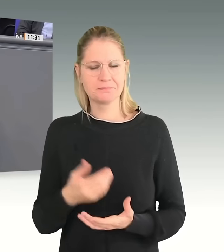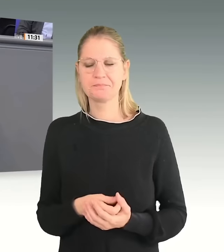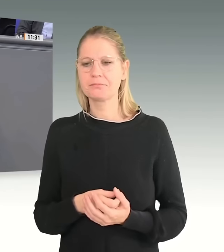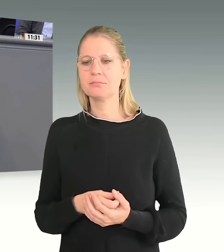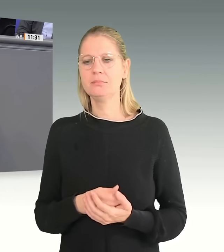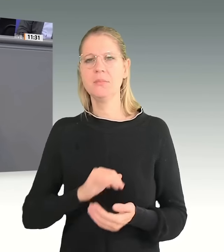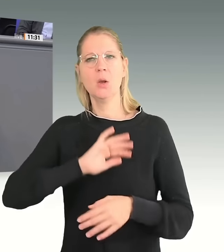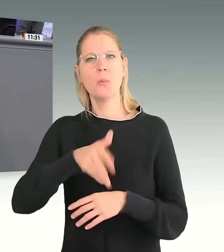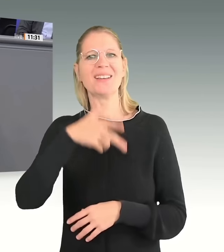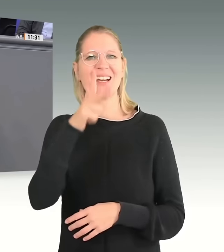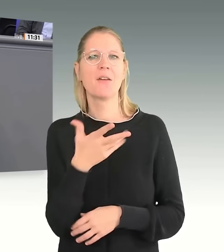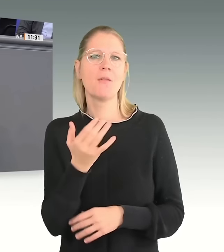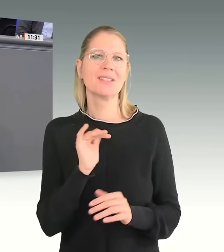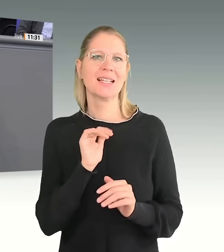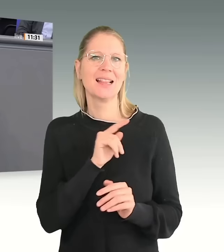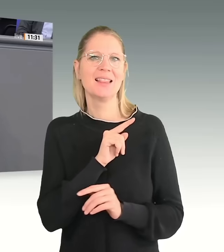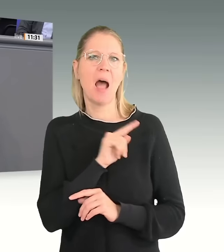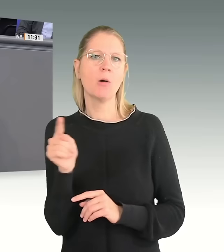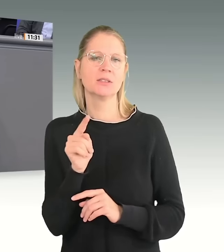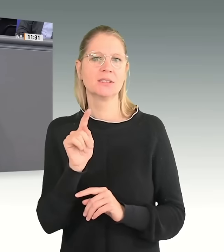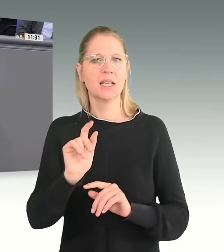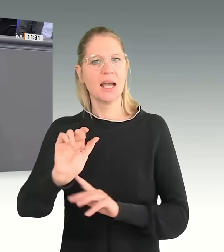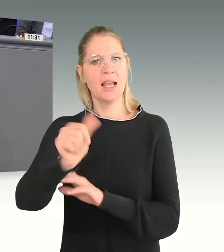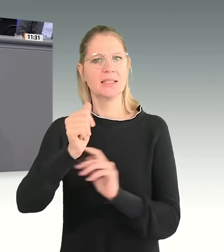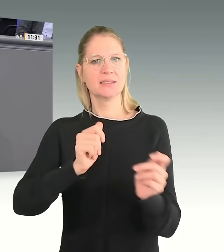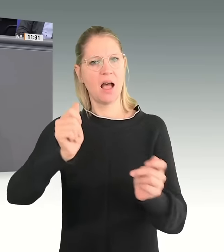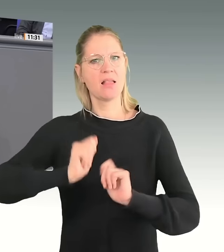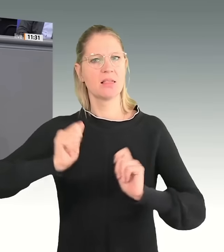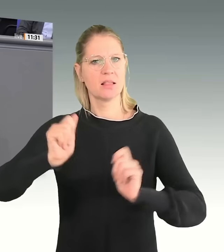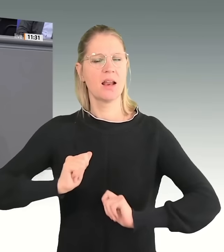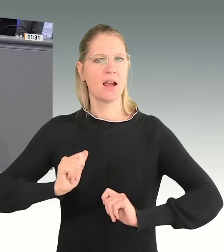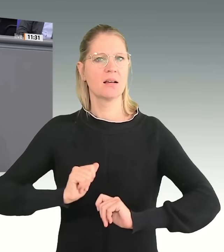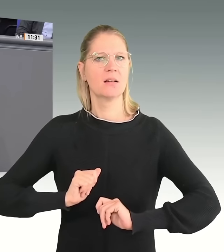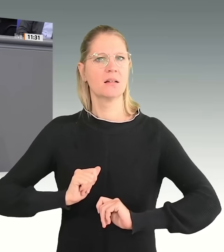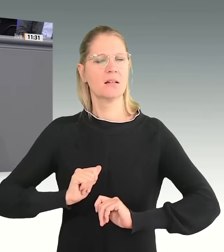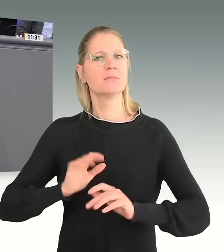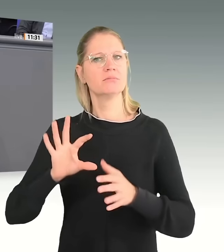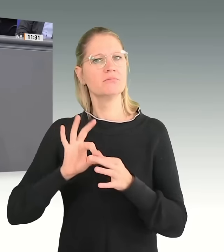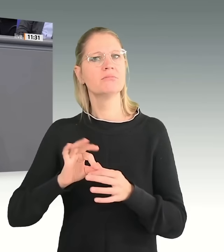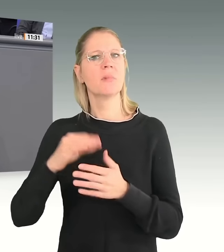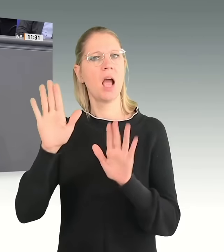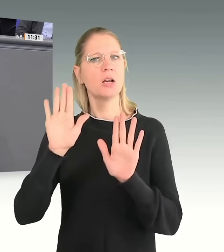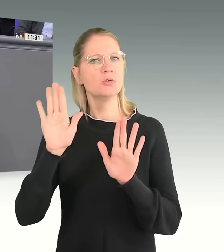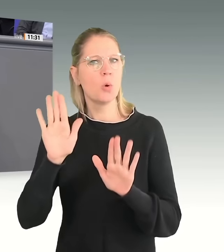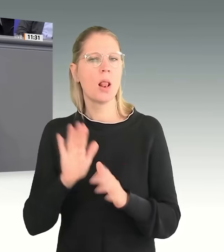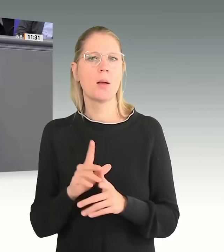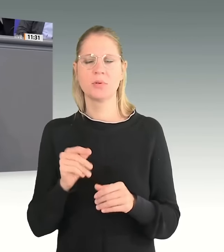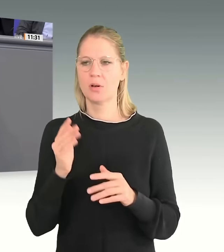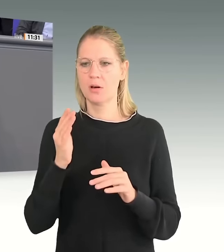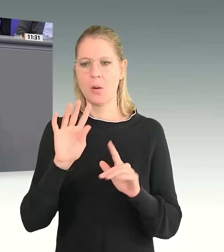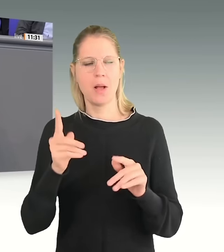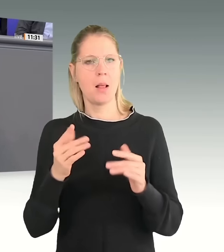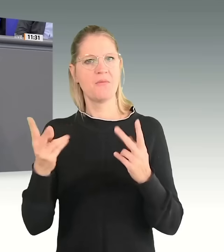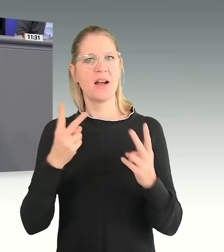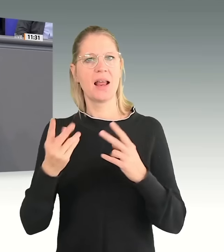350.000 Erstanträge auf Asyl gestellt. Das ist eine deutliche Steigerung als vor einem